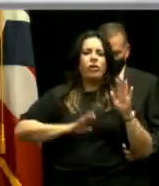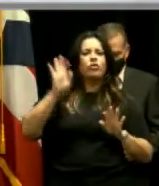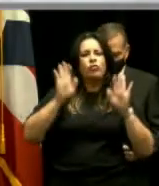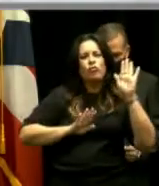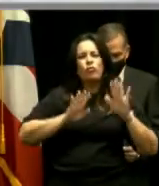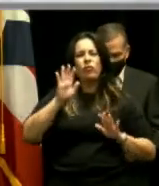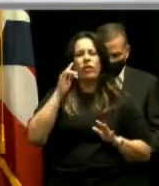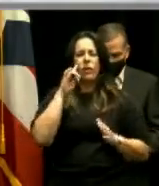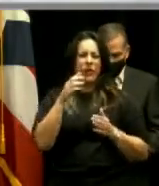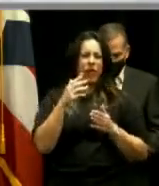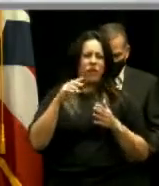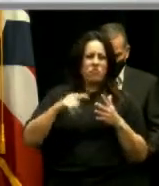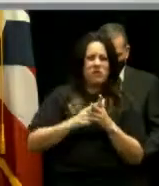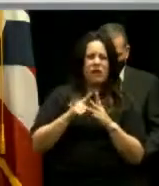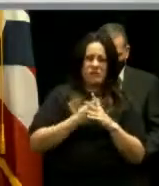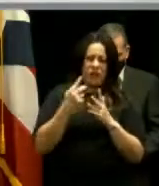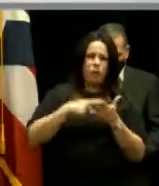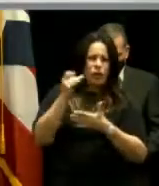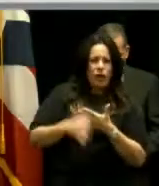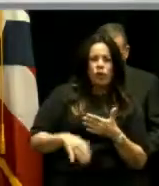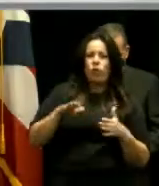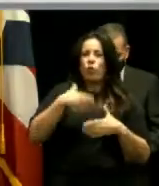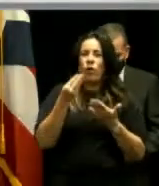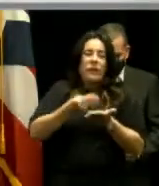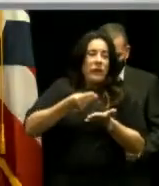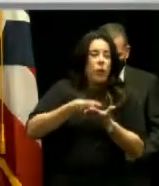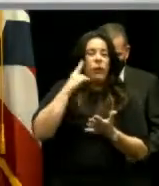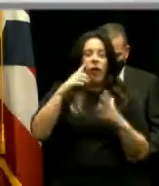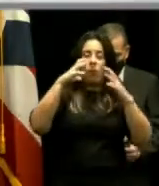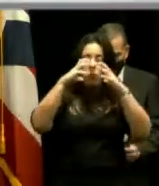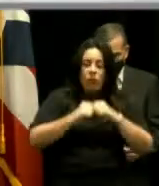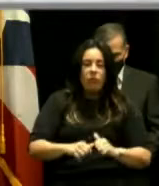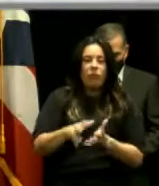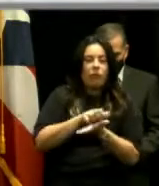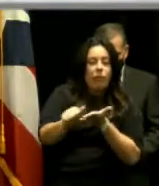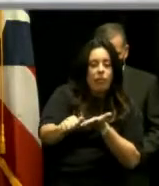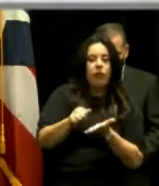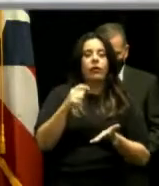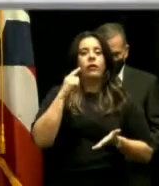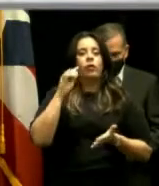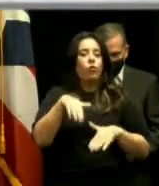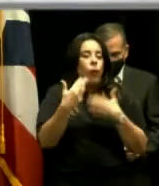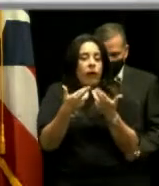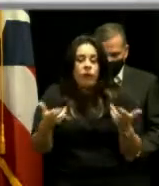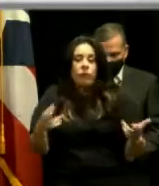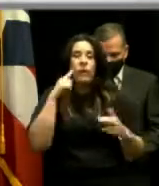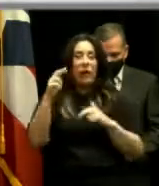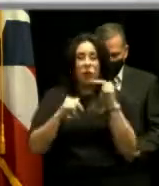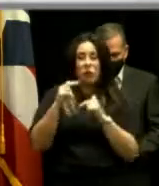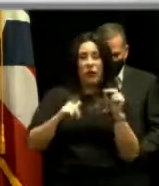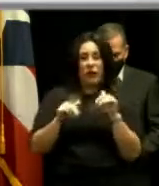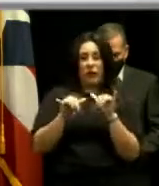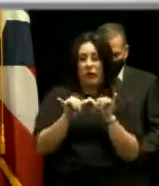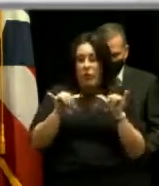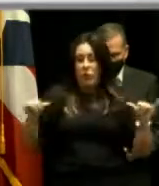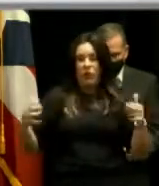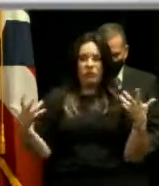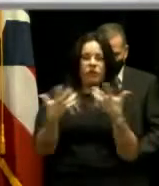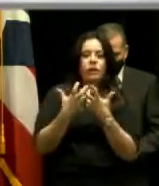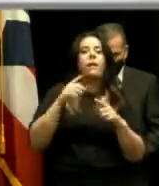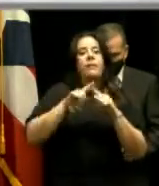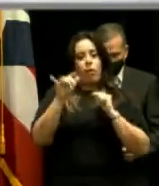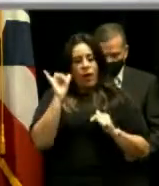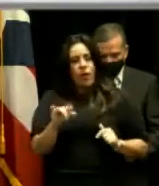recursos para comenzar un proceso de demolición, no tiene los recursos para hacer una construcción de esta magnitud. Y ahí el gobierno de Puerto